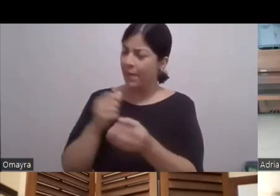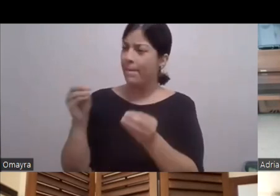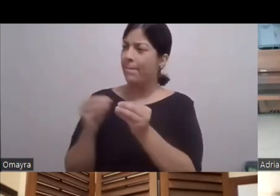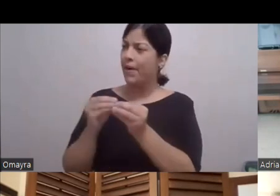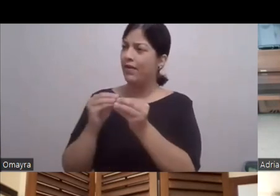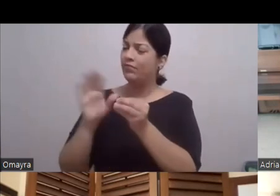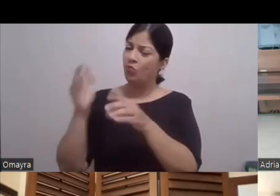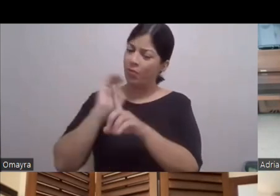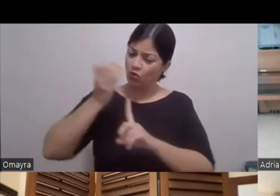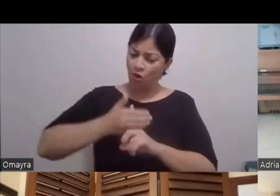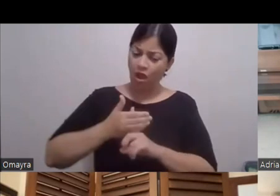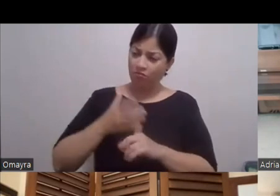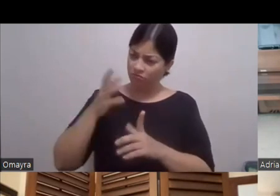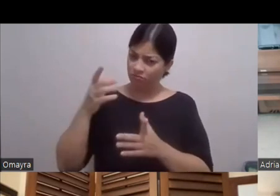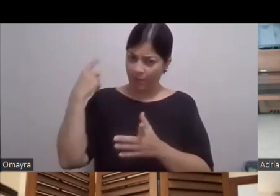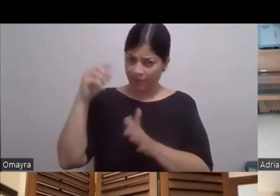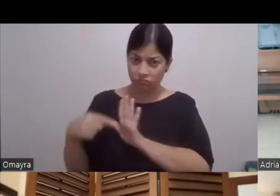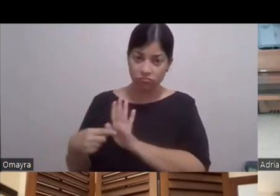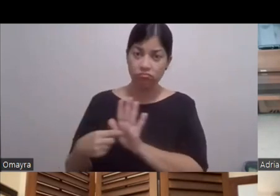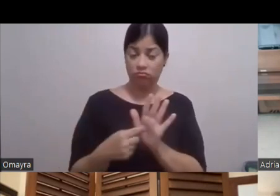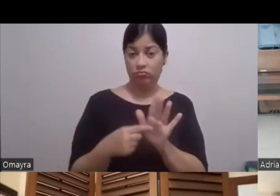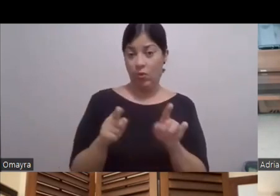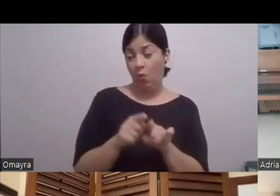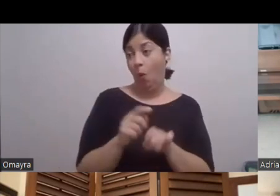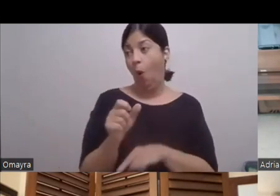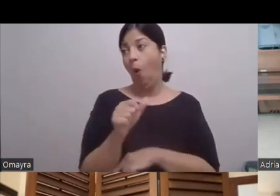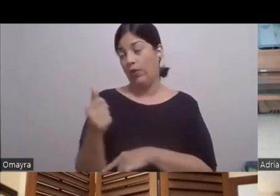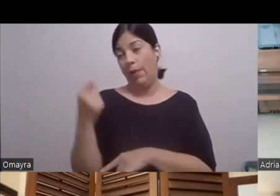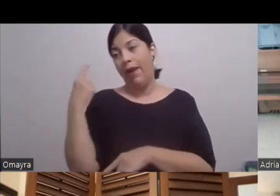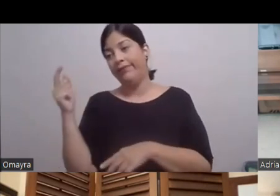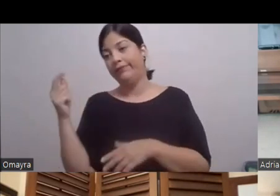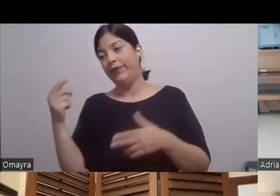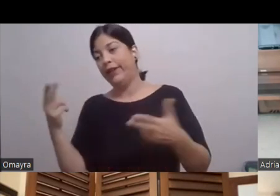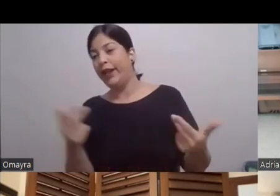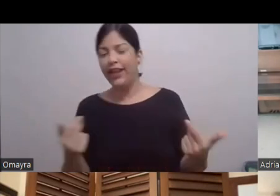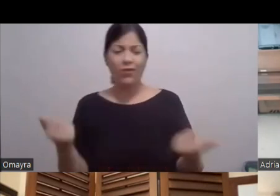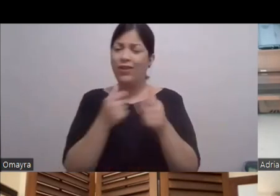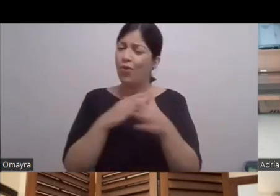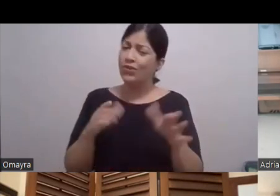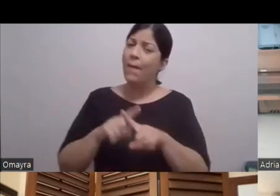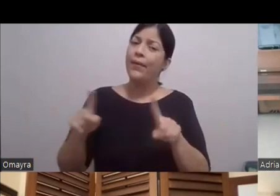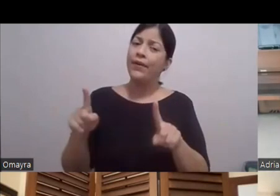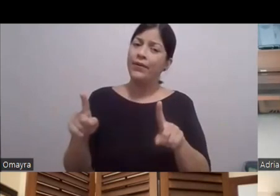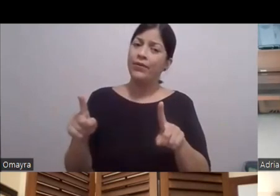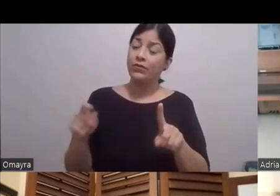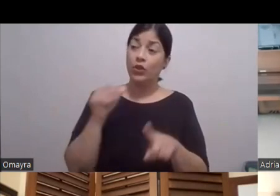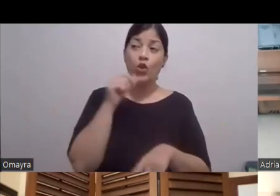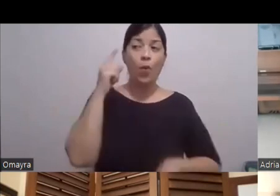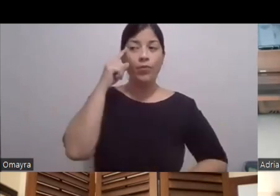Mostrar algo Como otros Que puedes Para hacer reír Lo que sea Pero Tampoco te creas Que Que ya